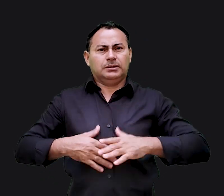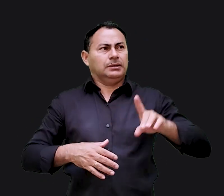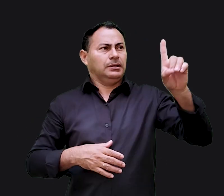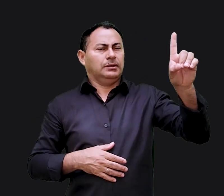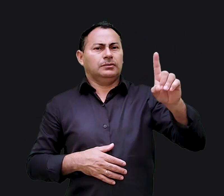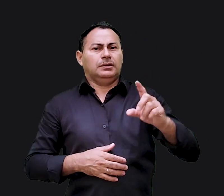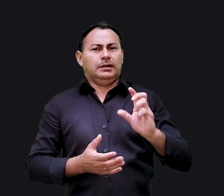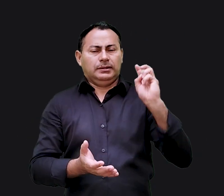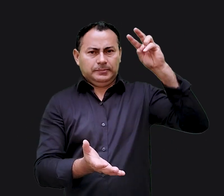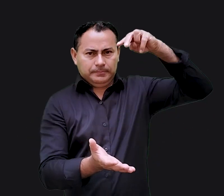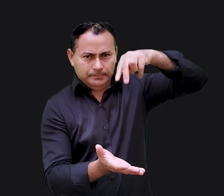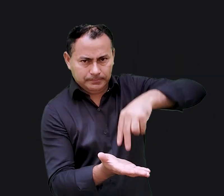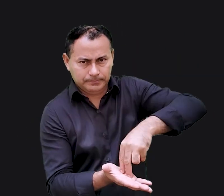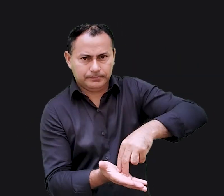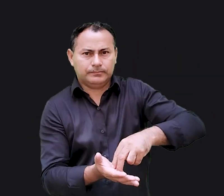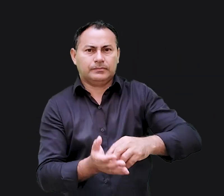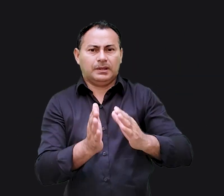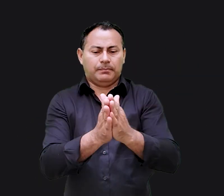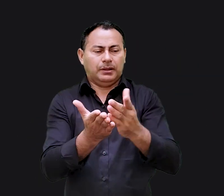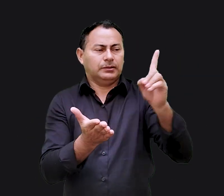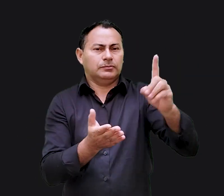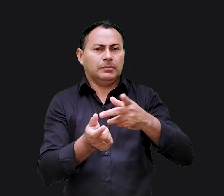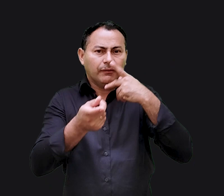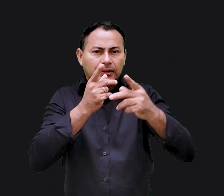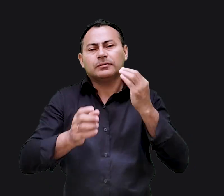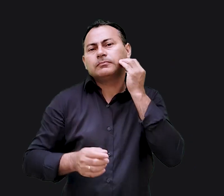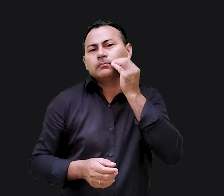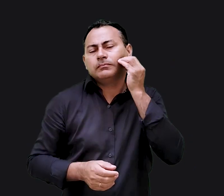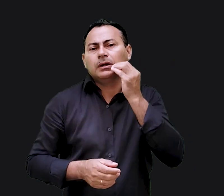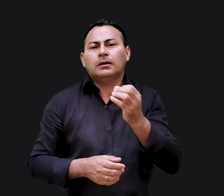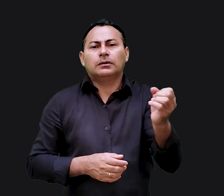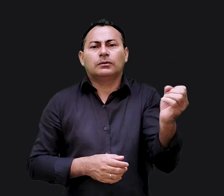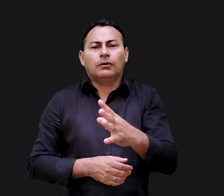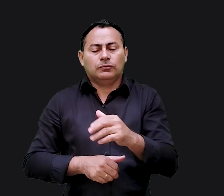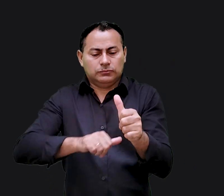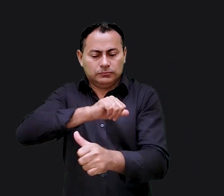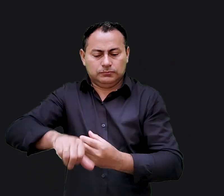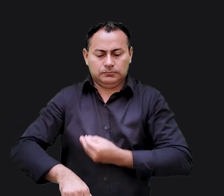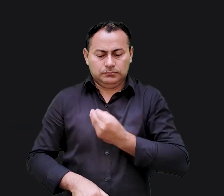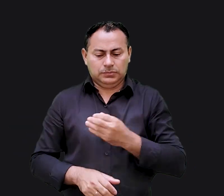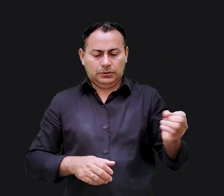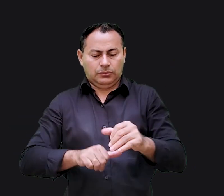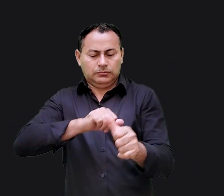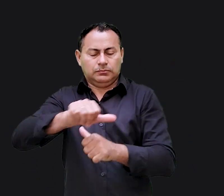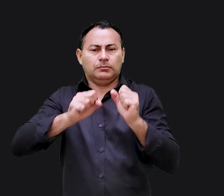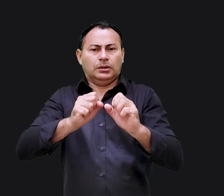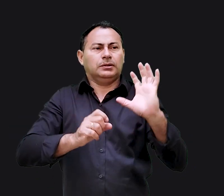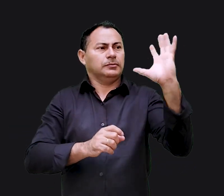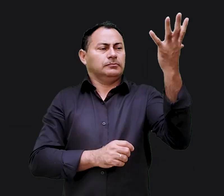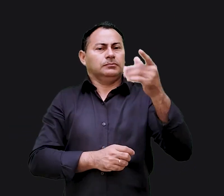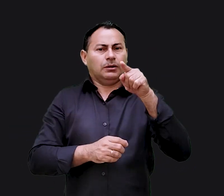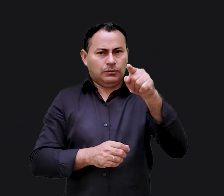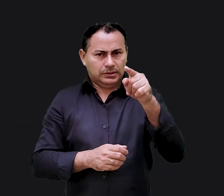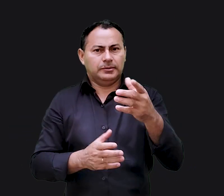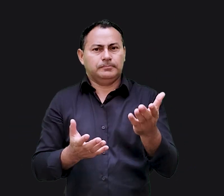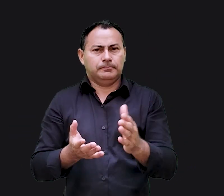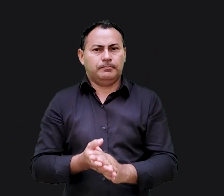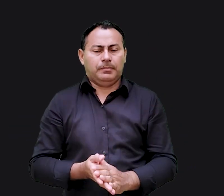passivo e Deus é ativo as escrituras chamam essa experiência de novo nascimento e o novo nascimento pode acontecer com